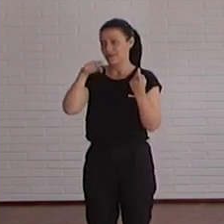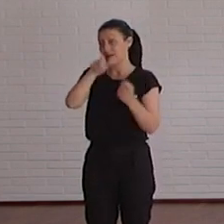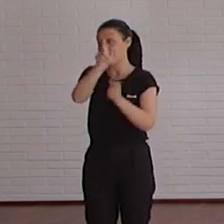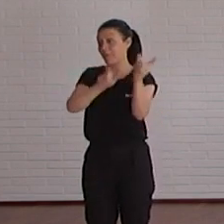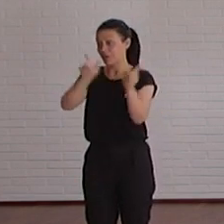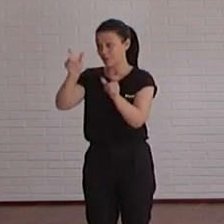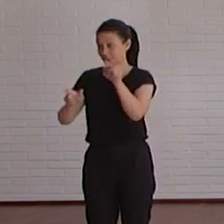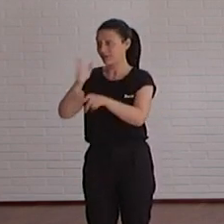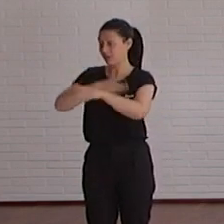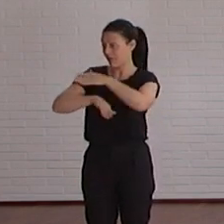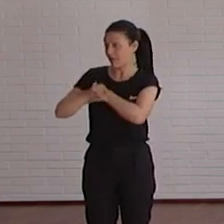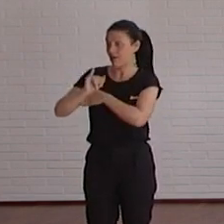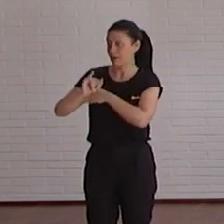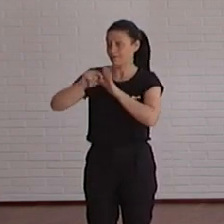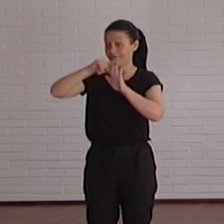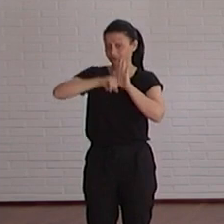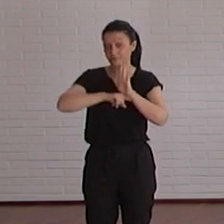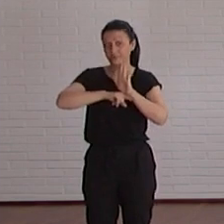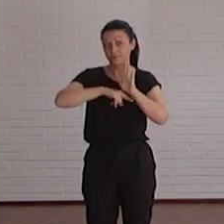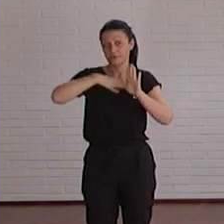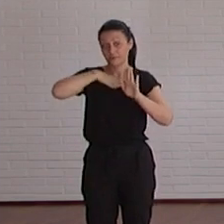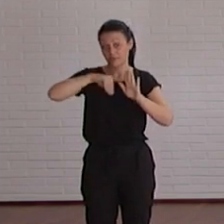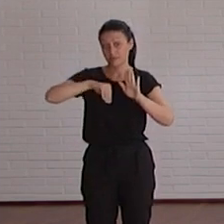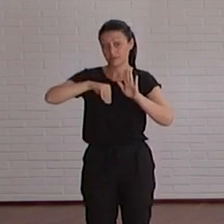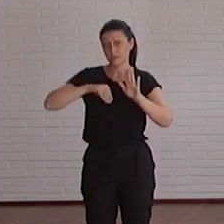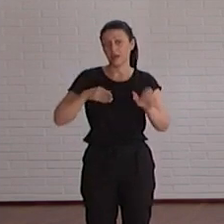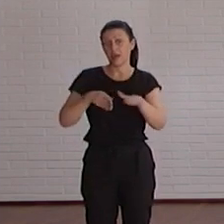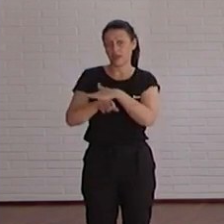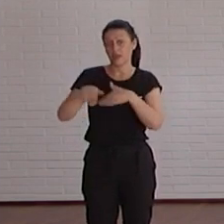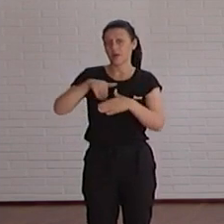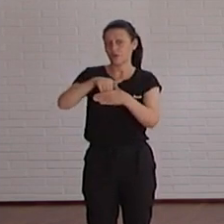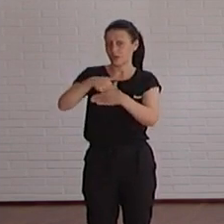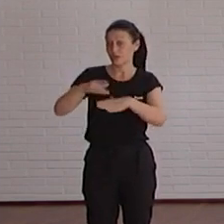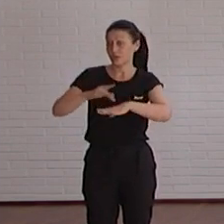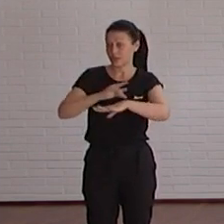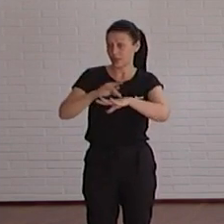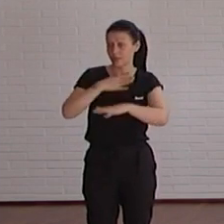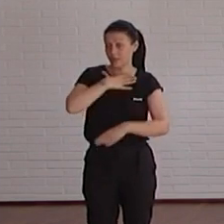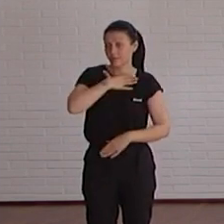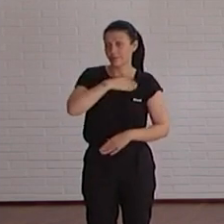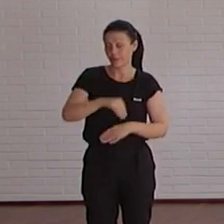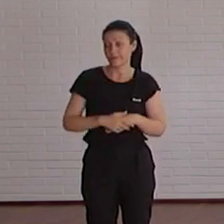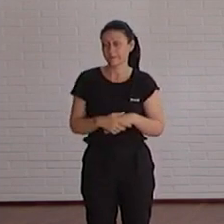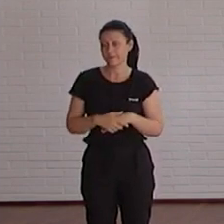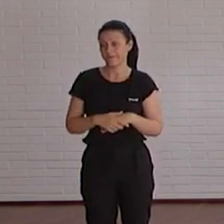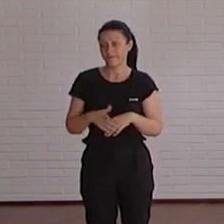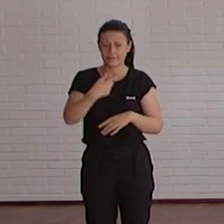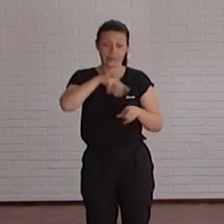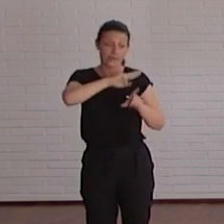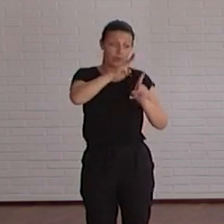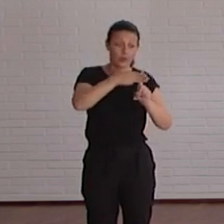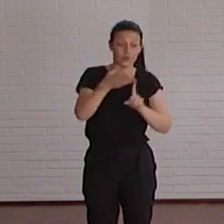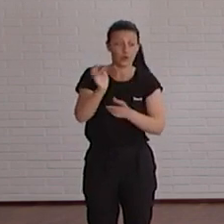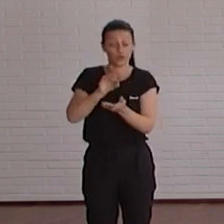las personas para acceder a los contenidos digitales de nuestras páginas web o de nuestros